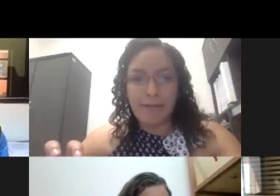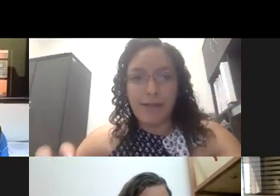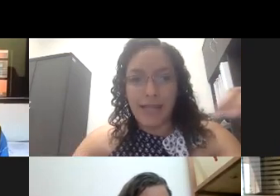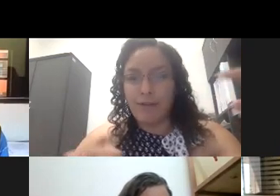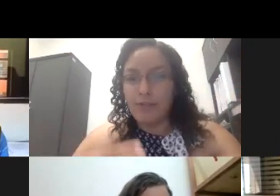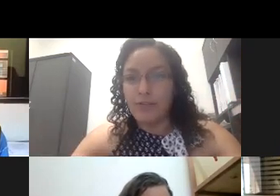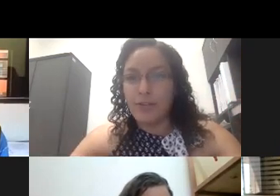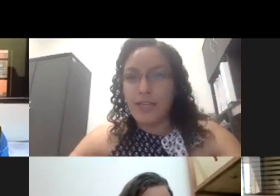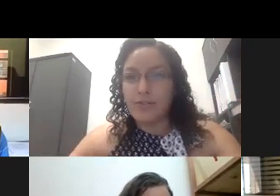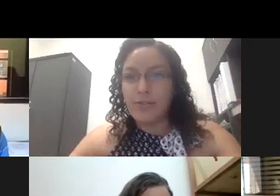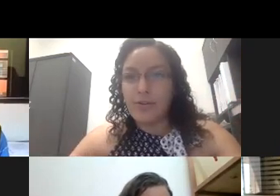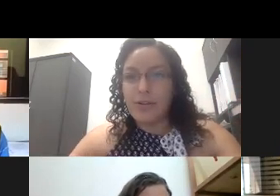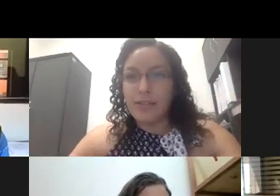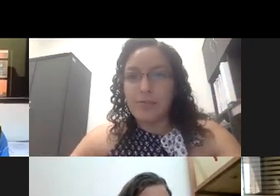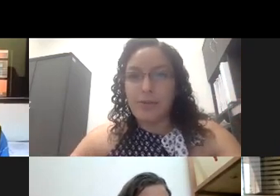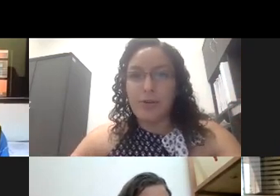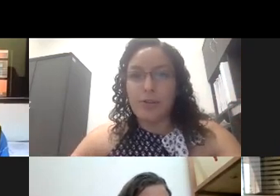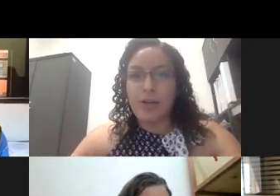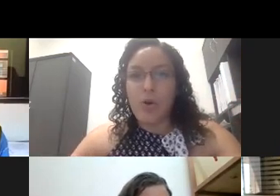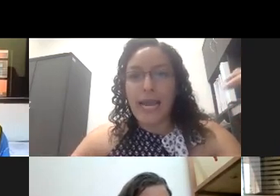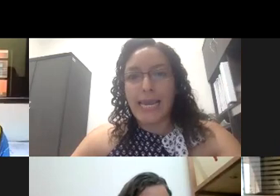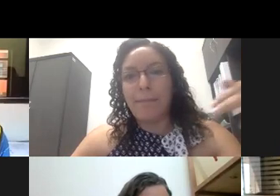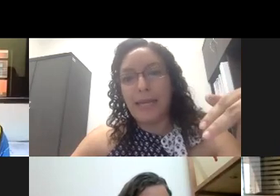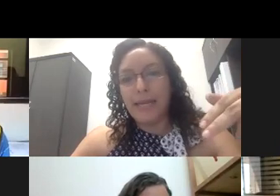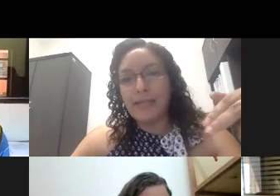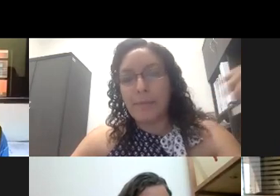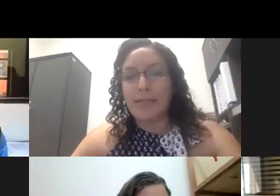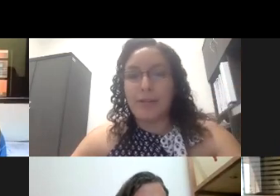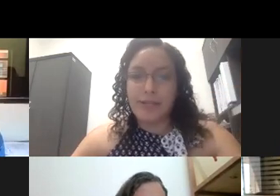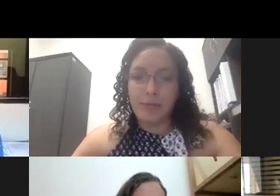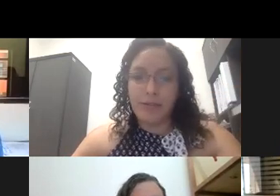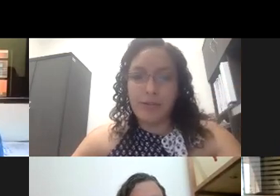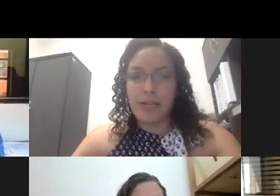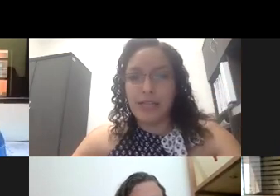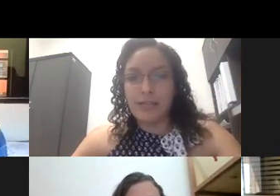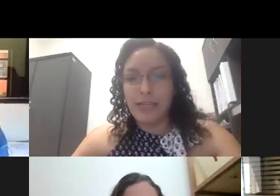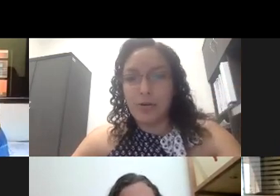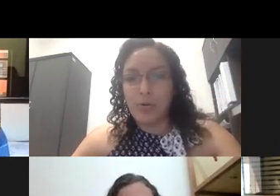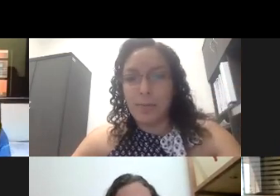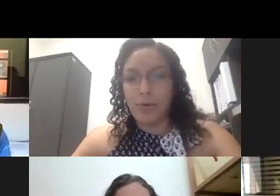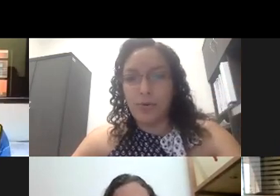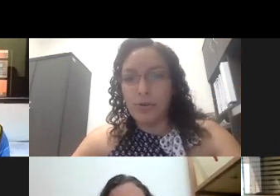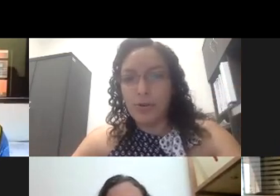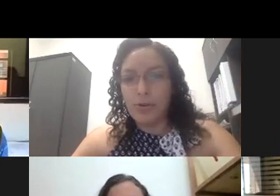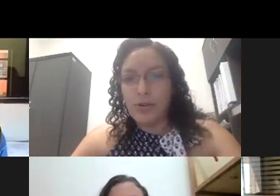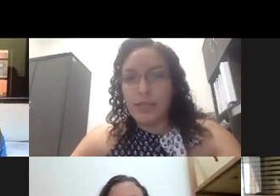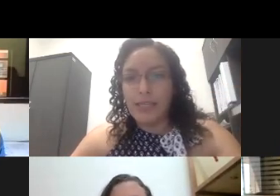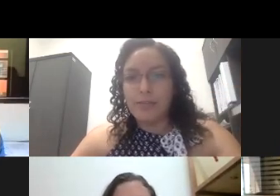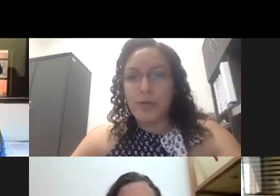definición de eso después yo lo tengo a qué aplica si al prestado de servicios al destino o al producto y después